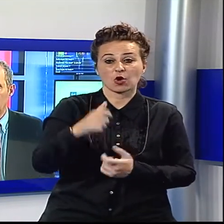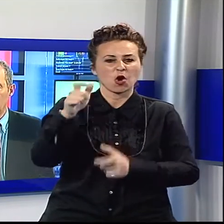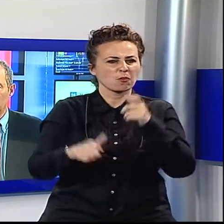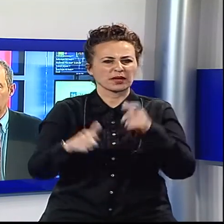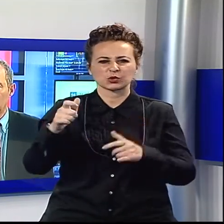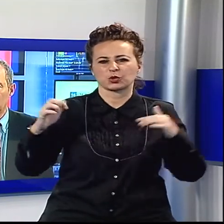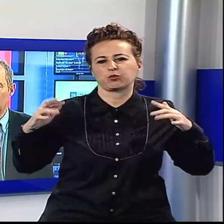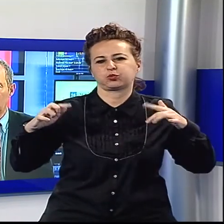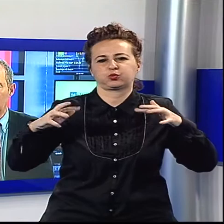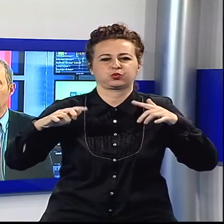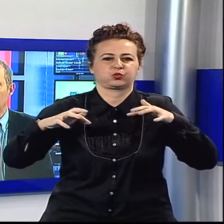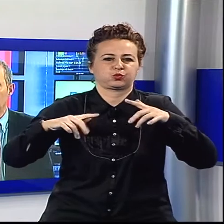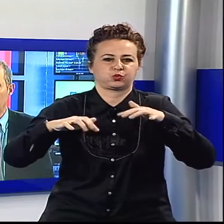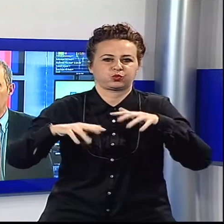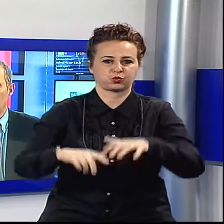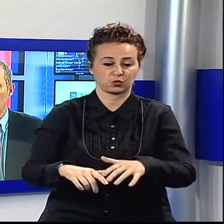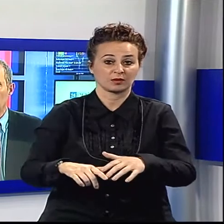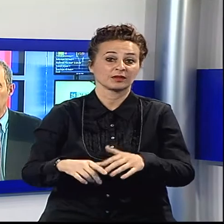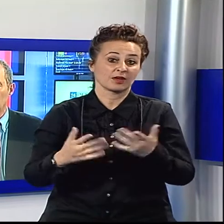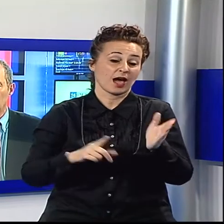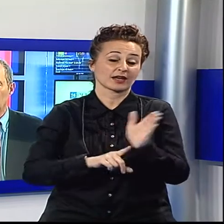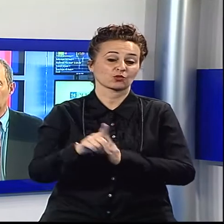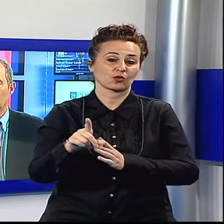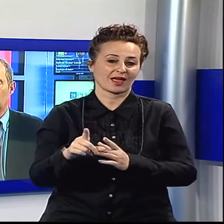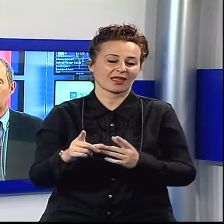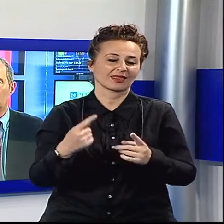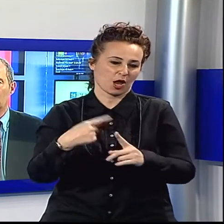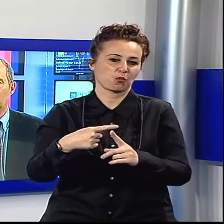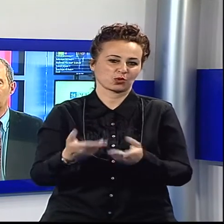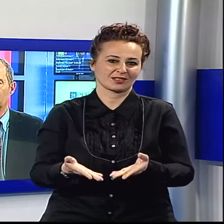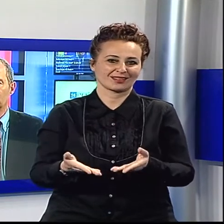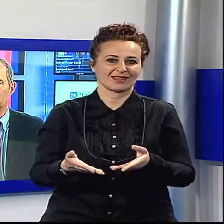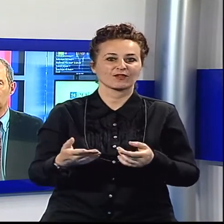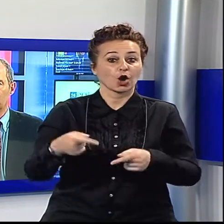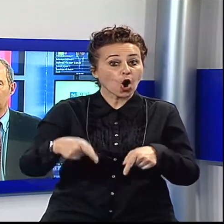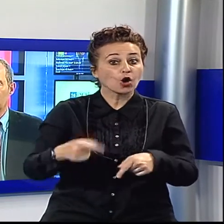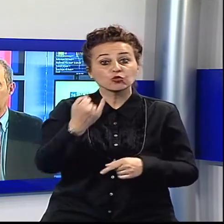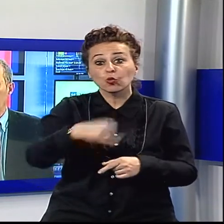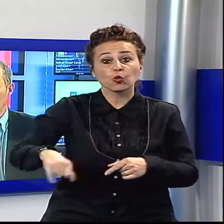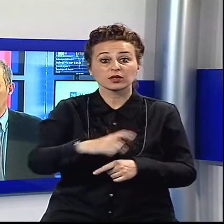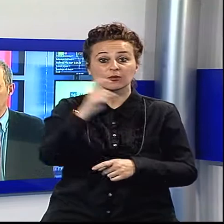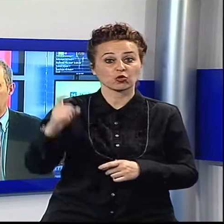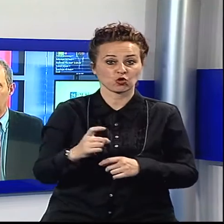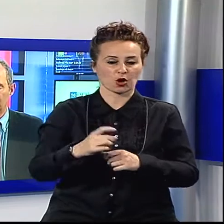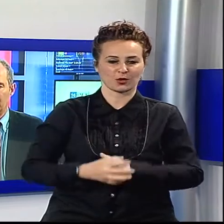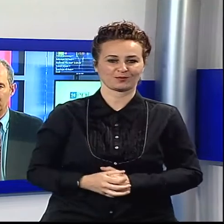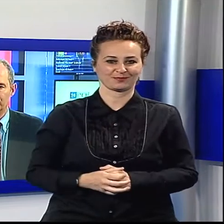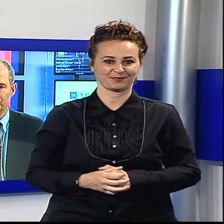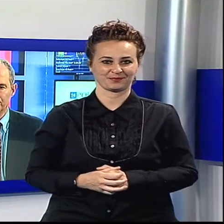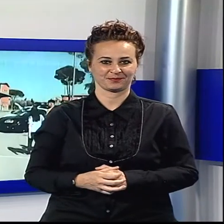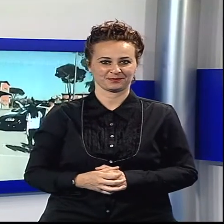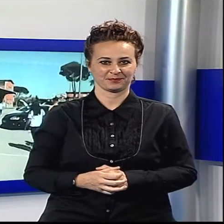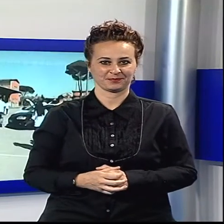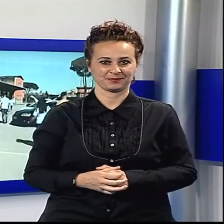di persone da tutta Italia, così è stato nell'ultimo giorno della manifestazione anche quest'anno. Vediamo.